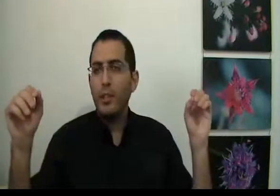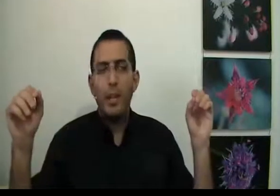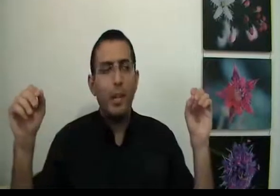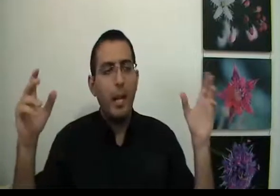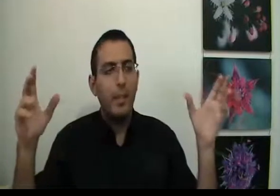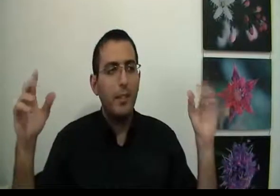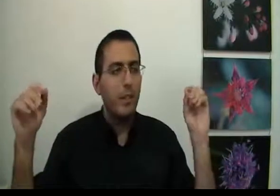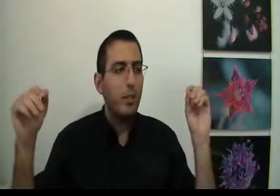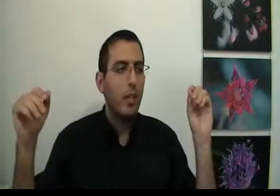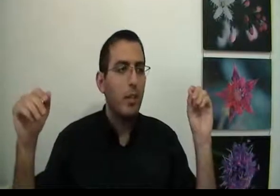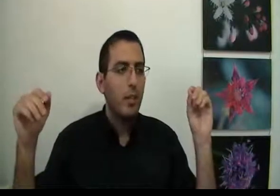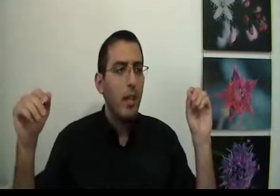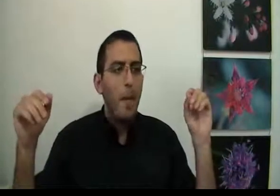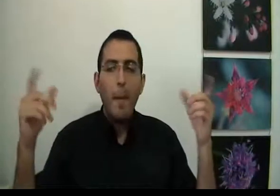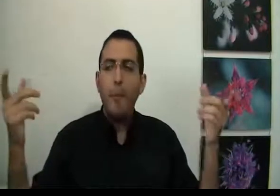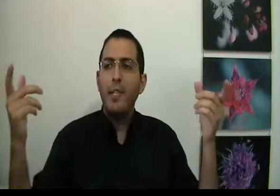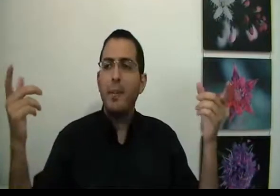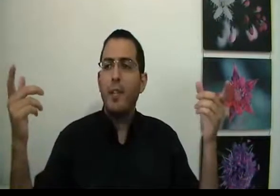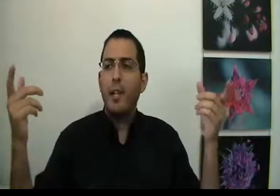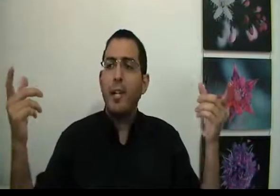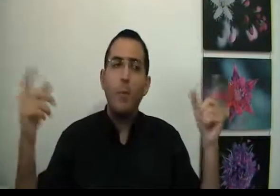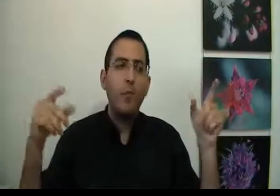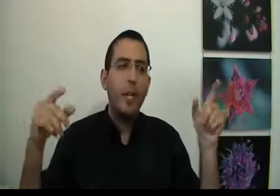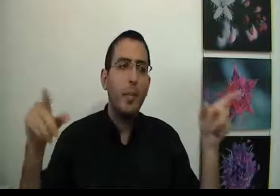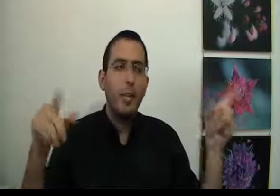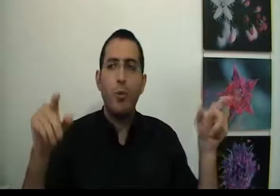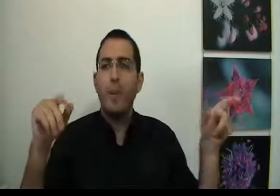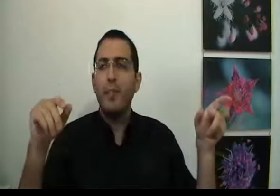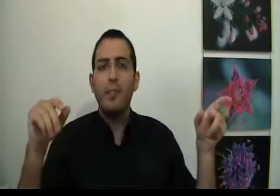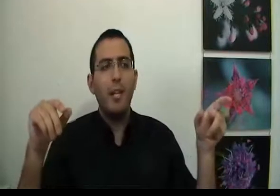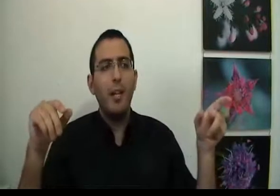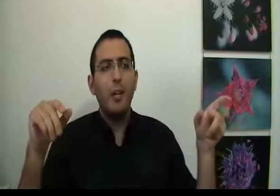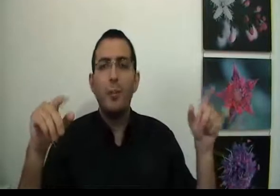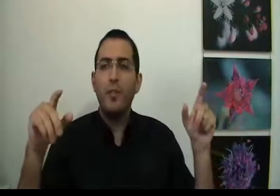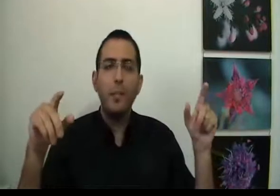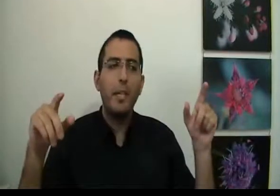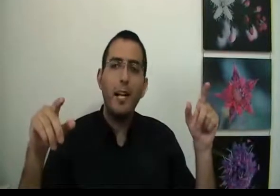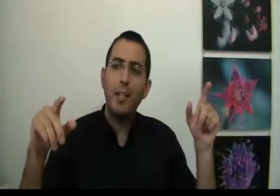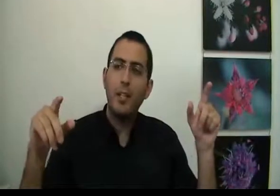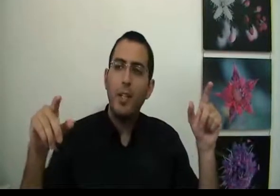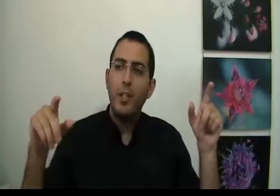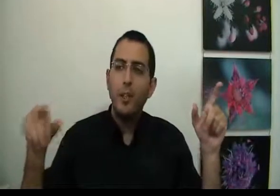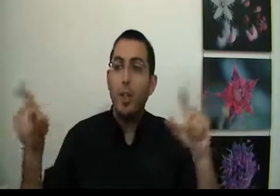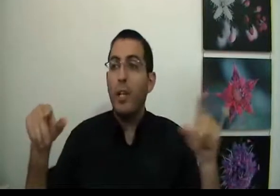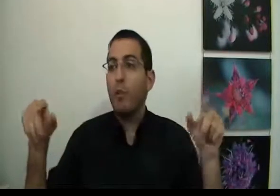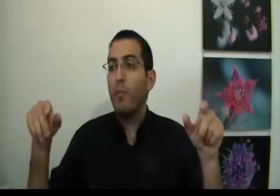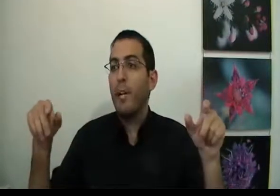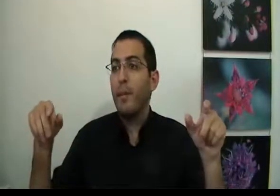שלאבד את העבודה מה הוא בעצם מפחד? האם הוא מפחד מכך שהוא יאבד את העבודה או שהוא מפחד מכך שלא יהיה לו טוב בחיים